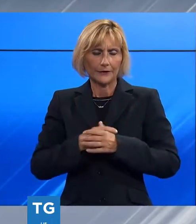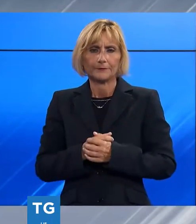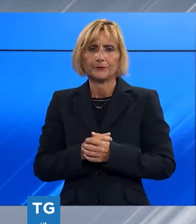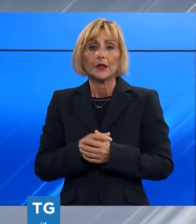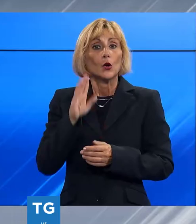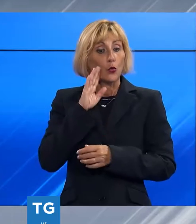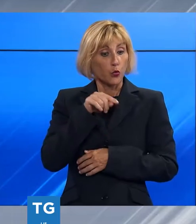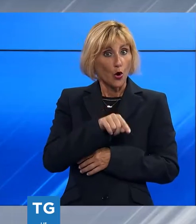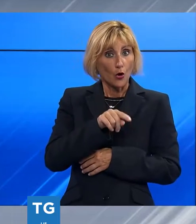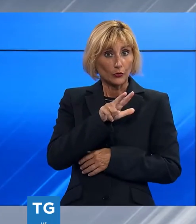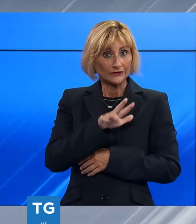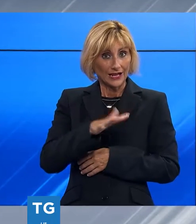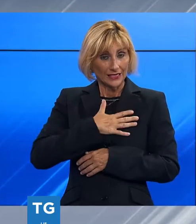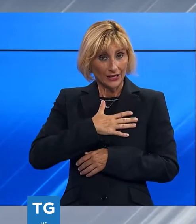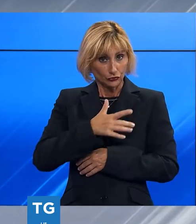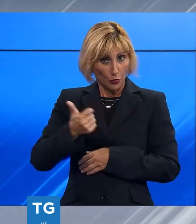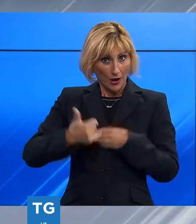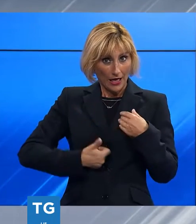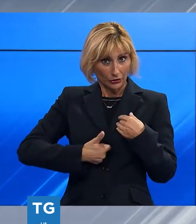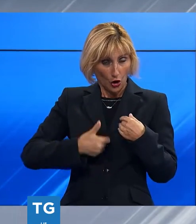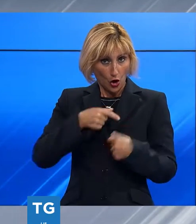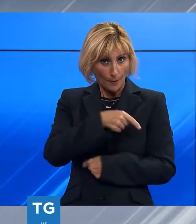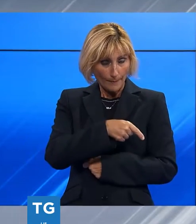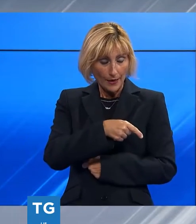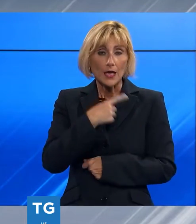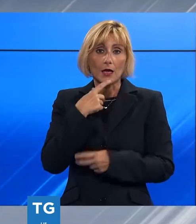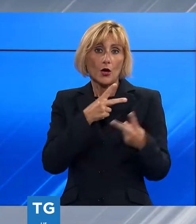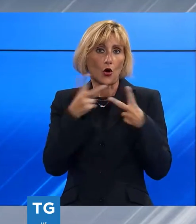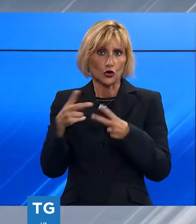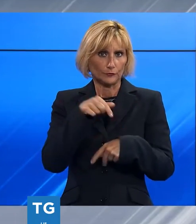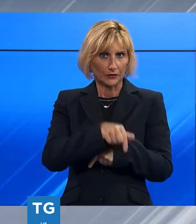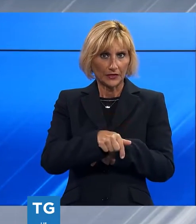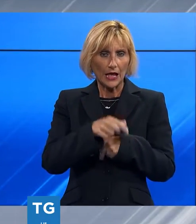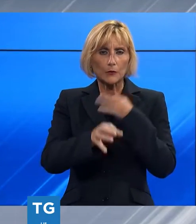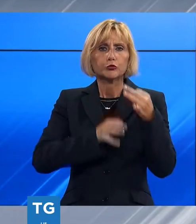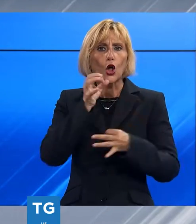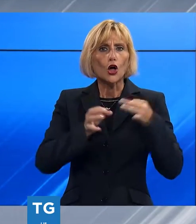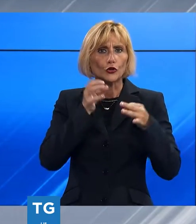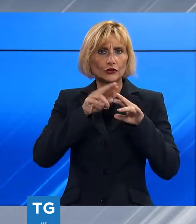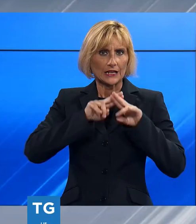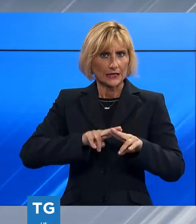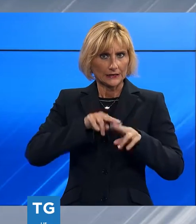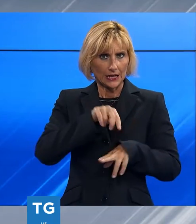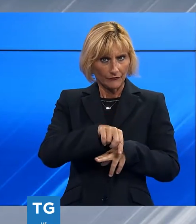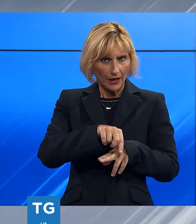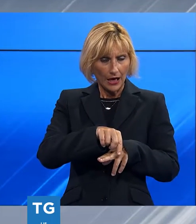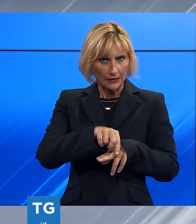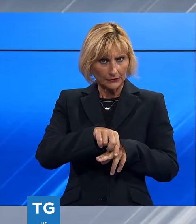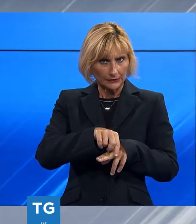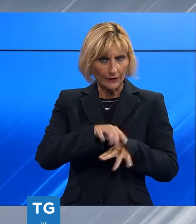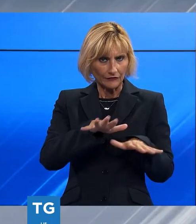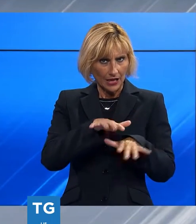35enne accoltellato all'addome e al petto si trova tuttora ricoverato in prognosi riservata presso l'ospedale